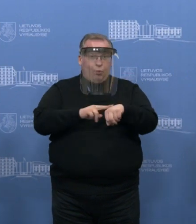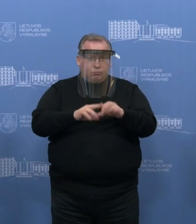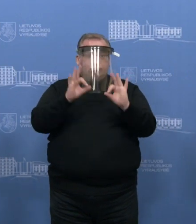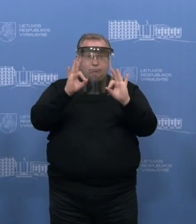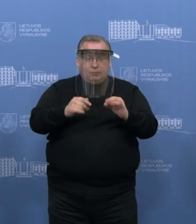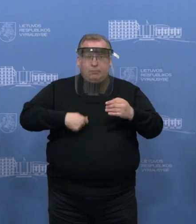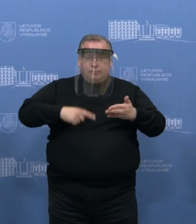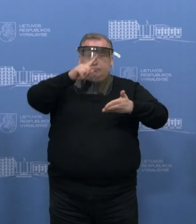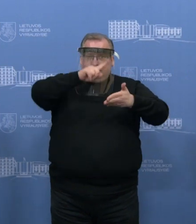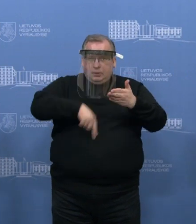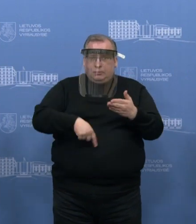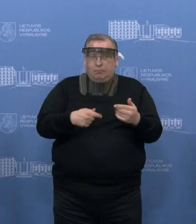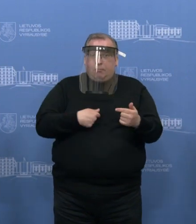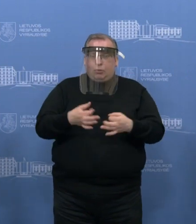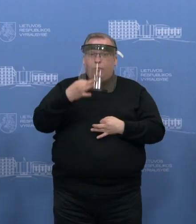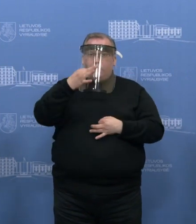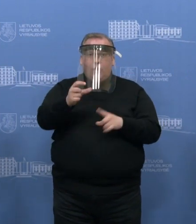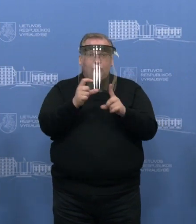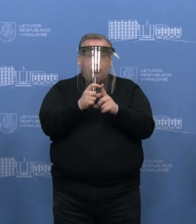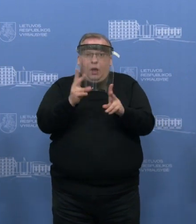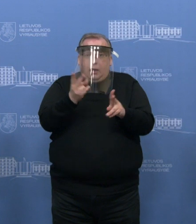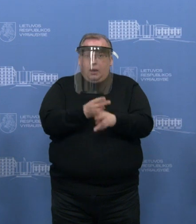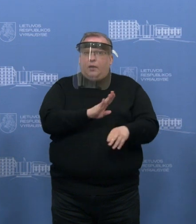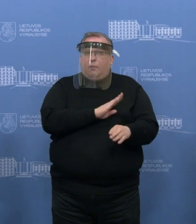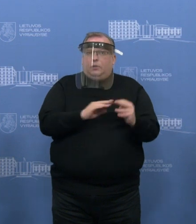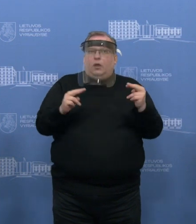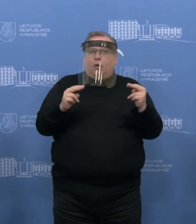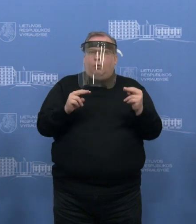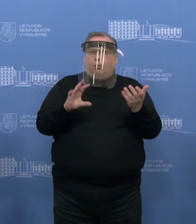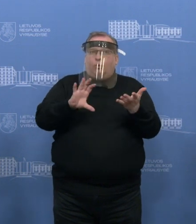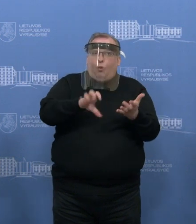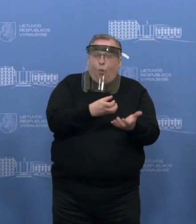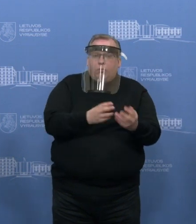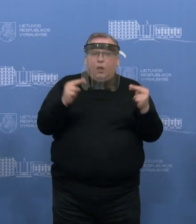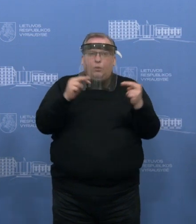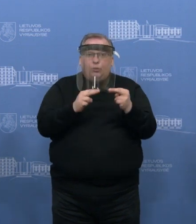žodžių žmogaus, bet gal ne, tai ar čia reikia mirkės liūdimo kopiją turėti, ar... tų praktiškai ar...